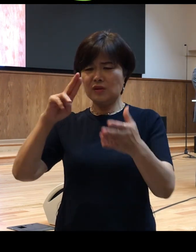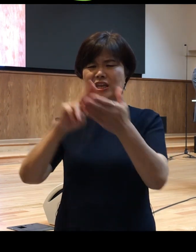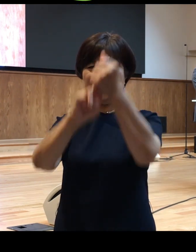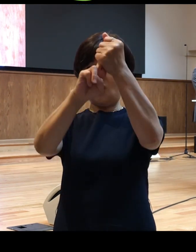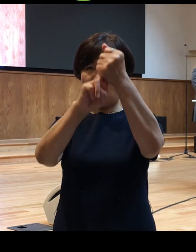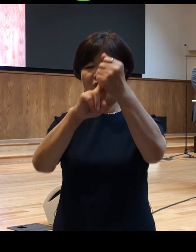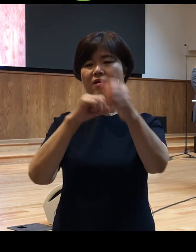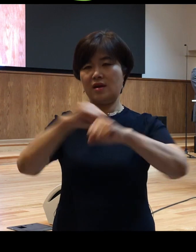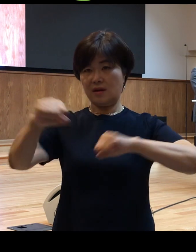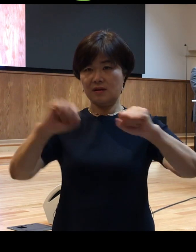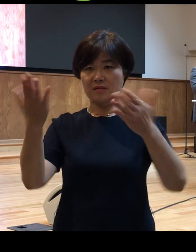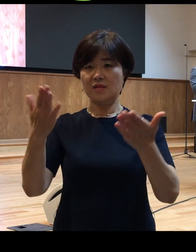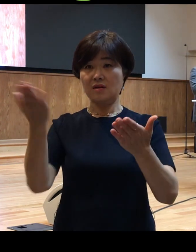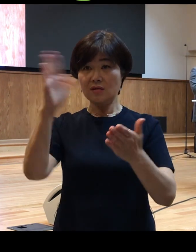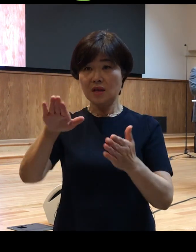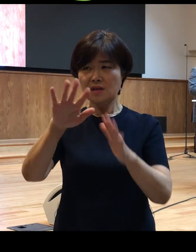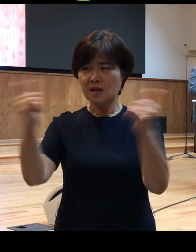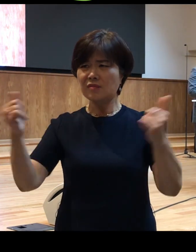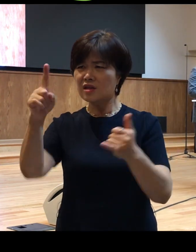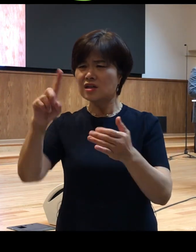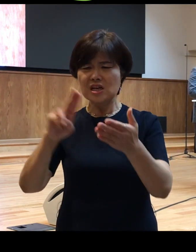사람들은 그 기적만 바라보았습니다